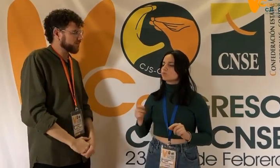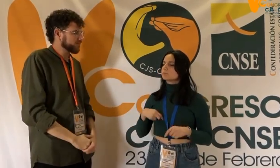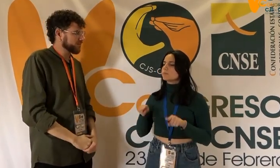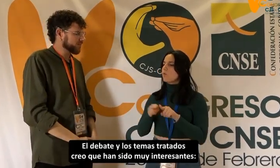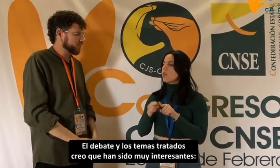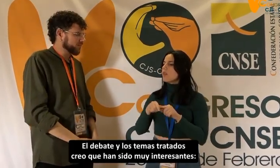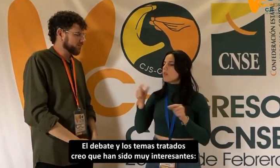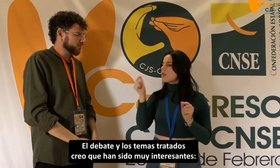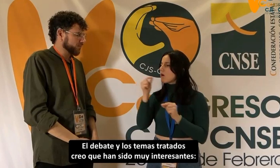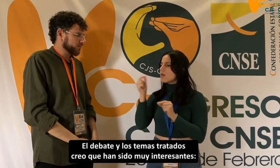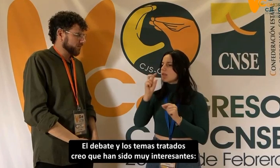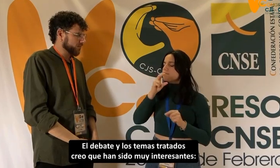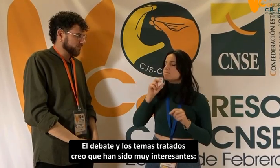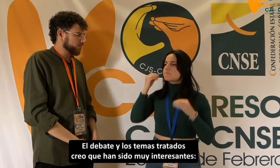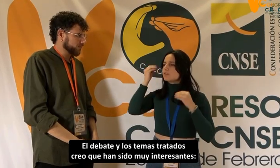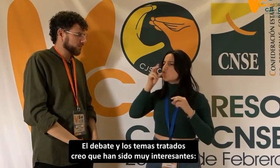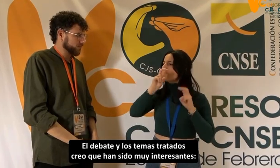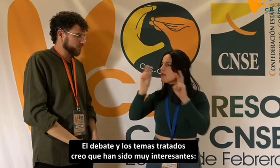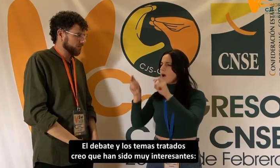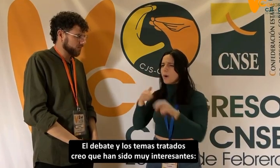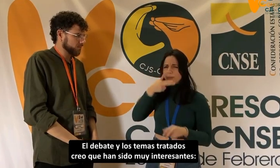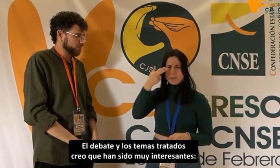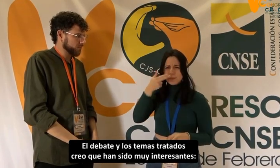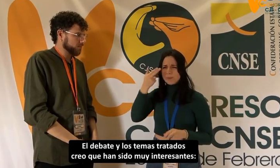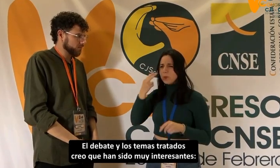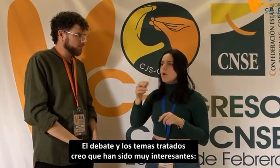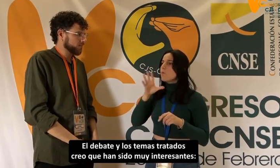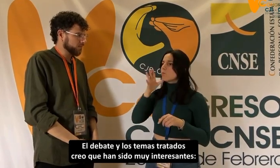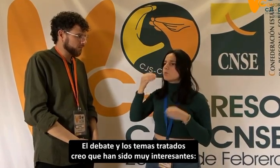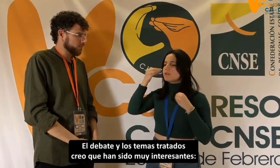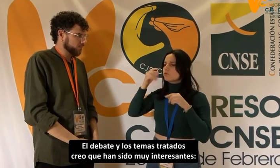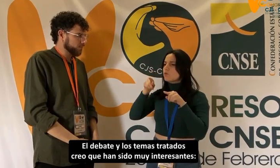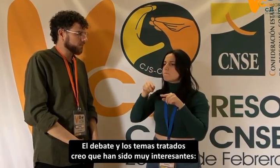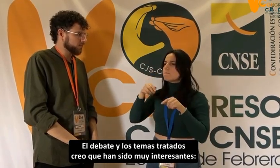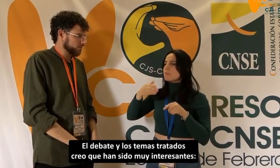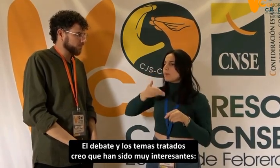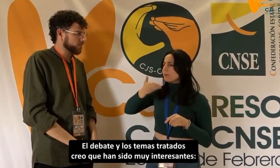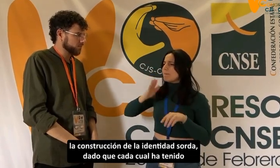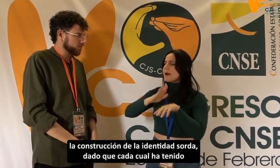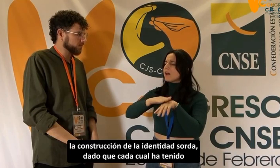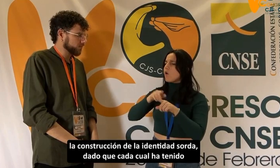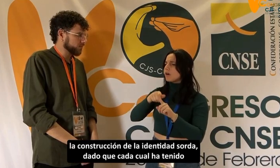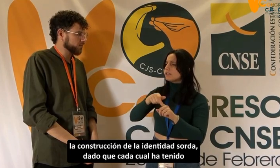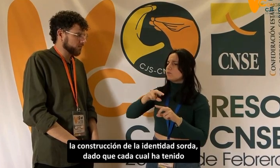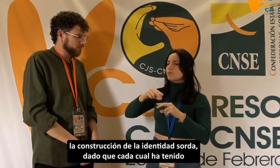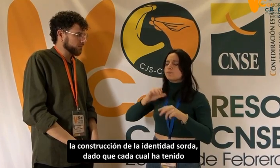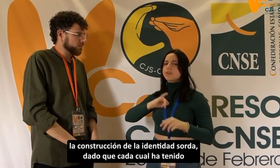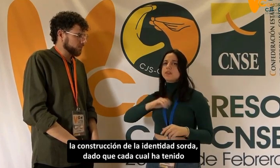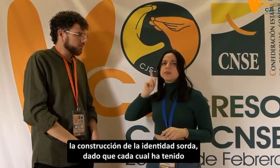El debate y los temas tratados creo que han sido muy interesantes. La construcción de la